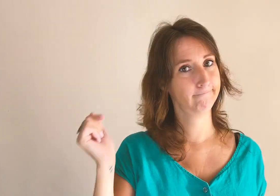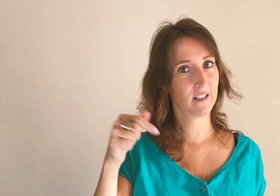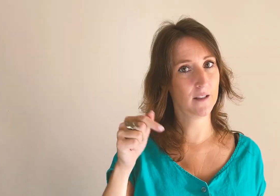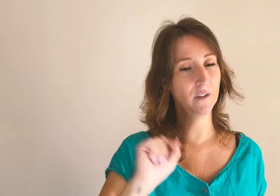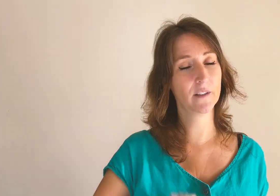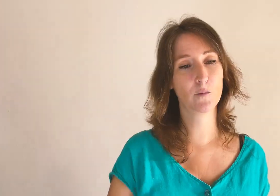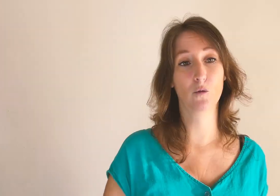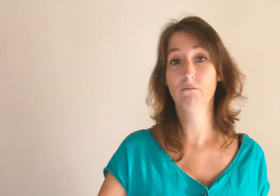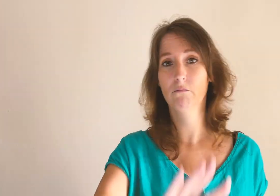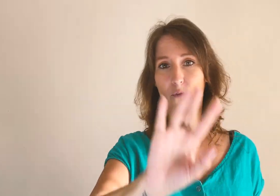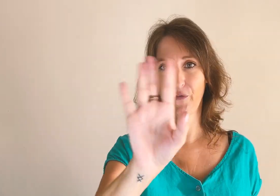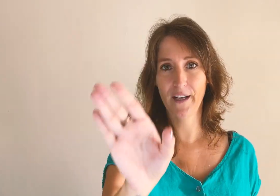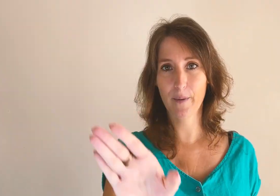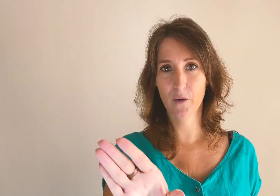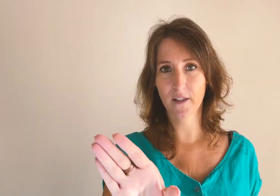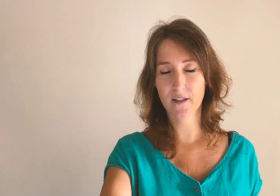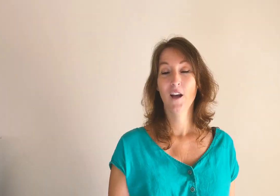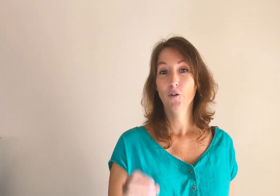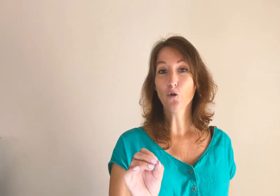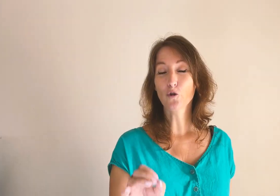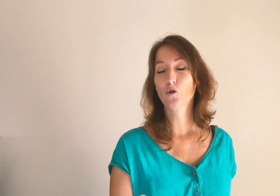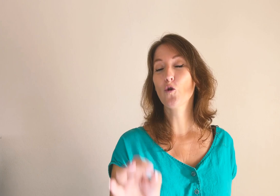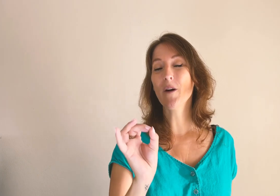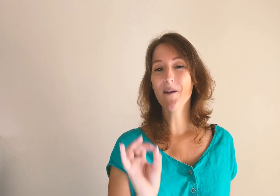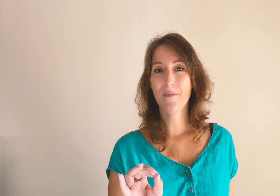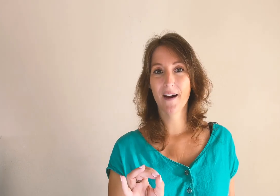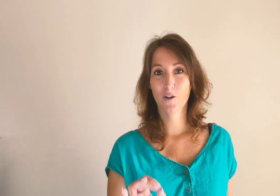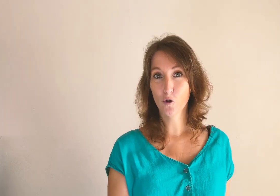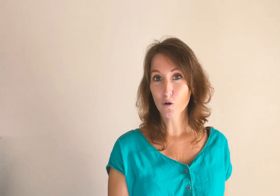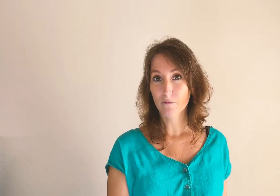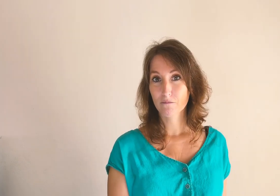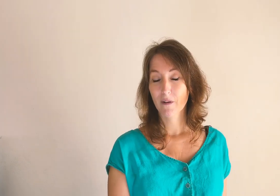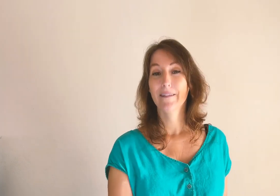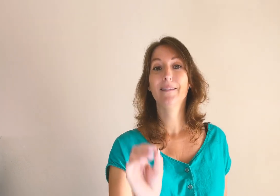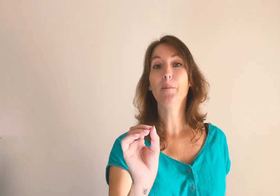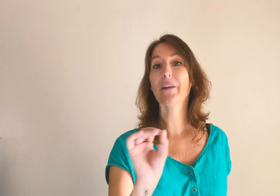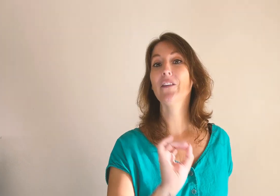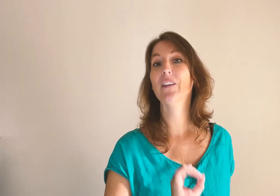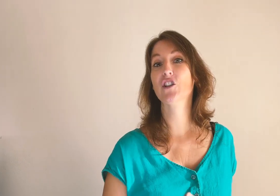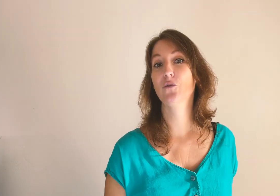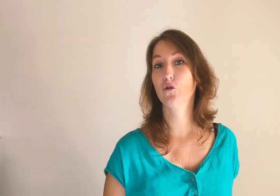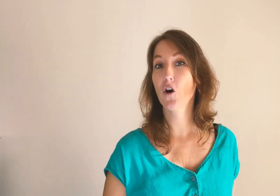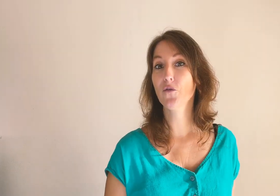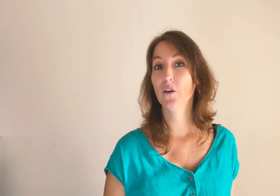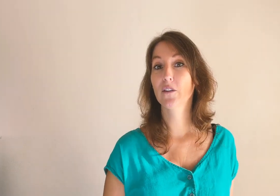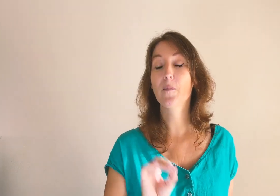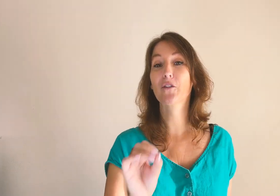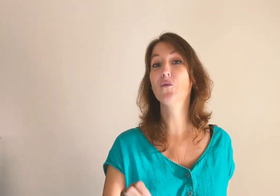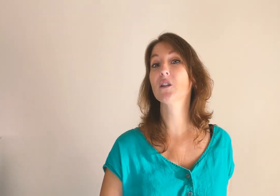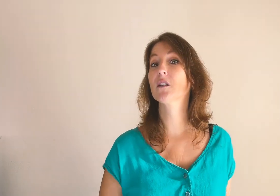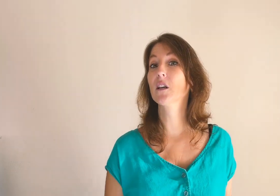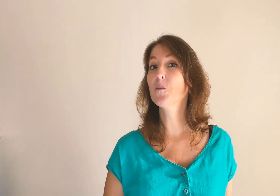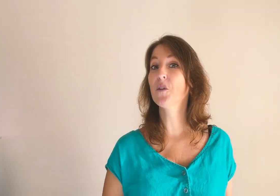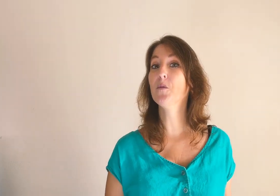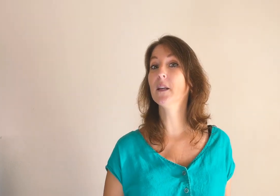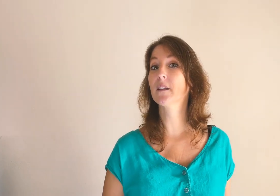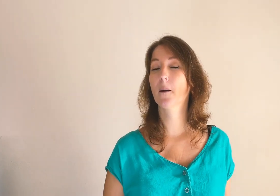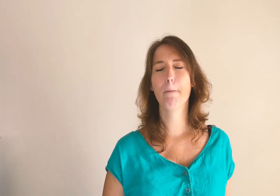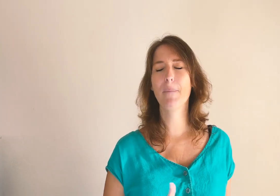C'est en description. Fin de la parenthèse. Donc, ne croyez pas que si personne n'achète votre offre, c'est parce que vous attirez le mauvais public. Pas